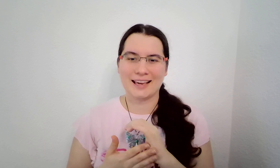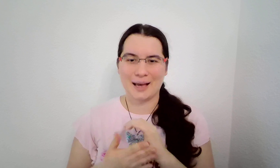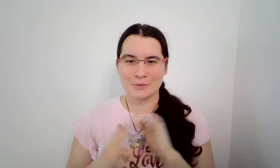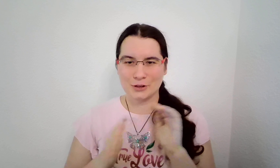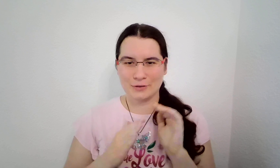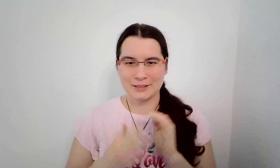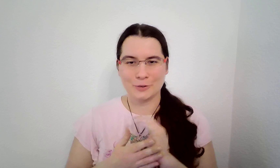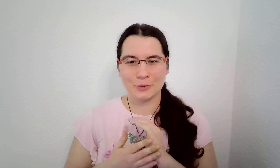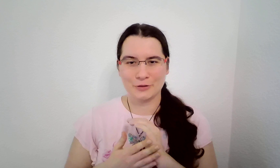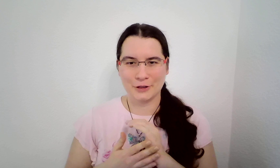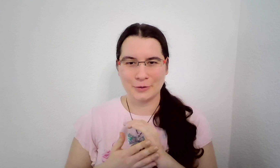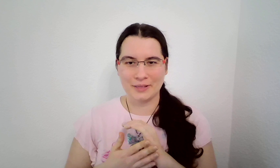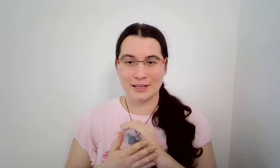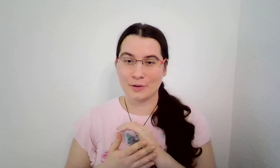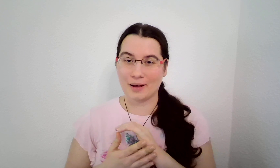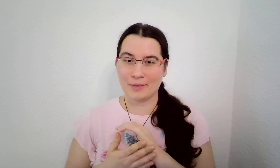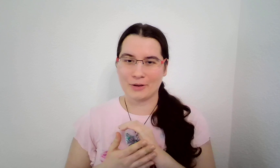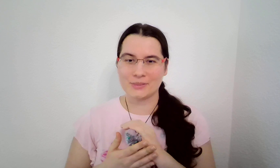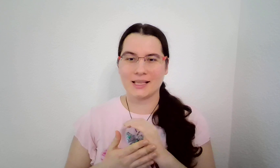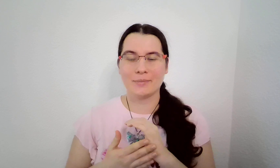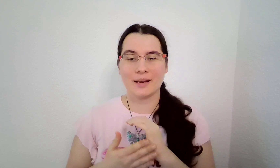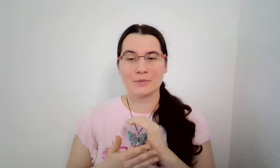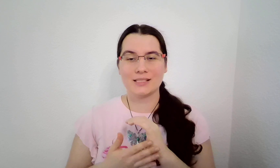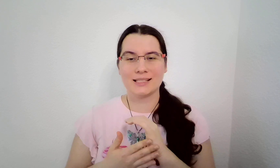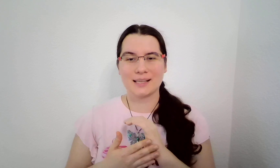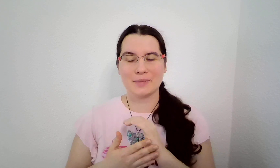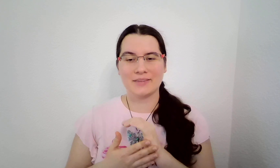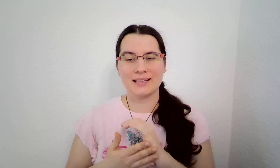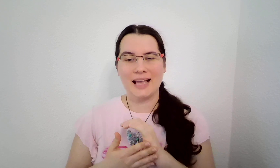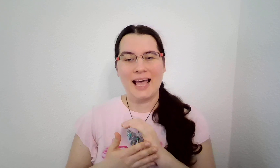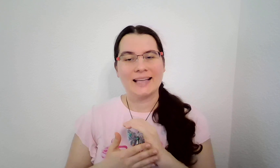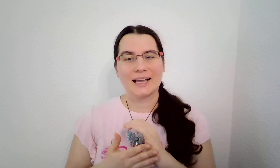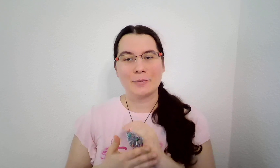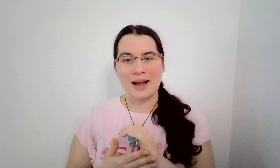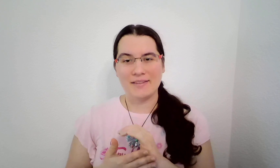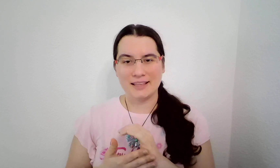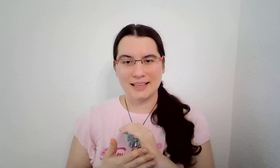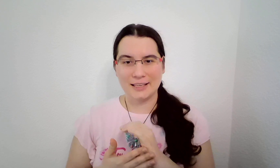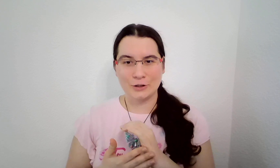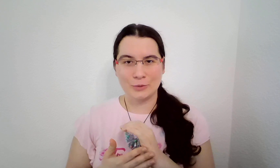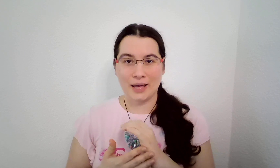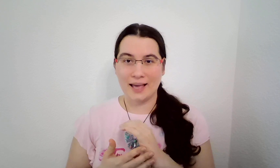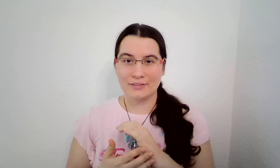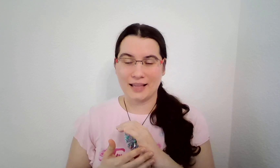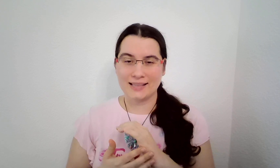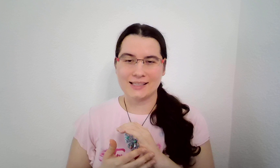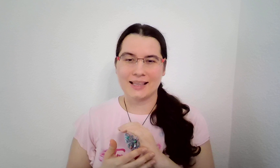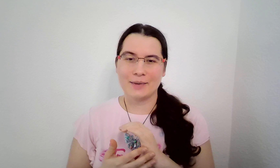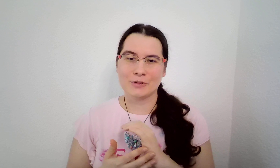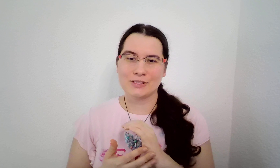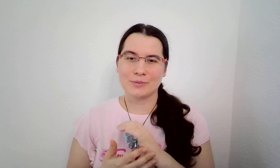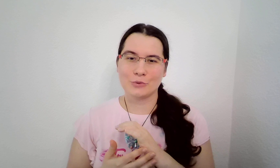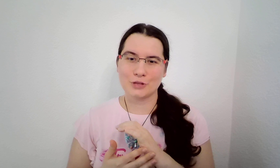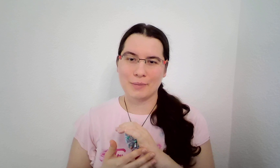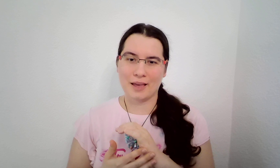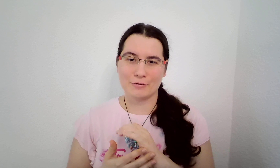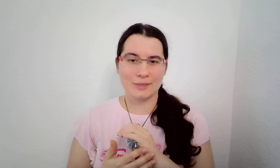někam schovat do podvědomí, jenom abychom se jimi nemuseli zabývat, tak právě díky tomu EFT si ty emoce můžeme v